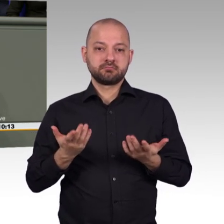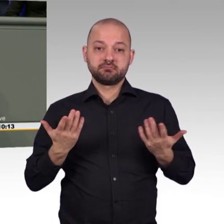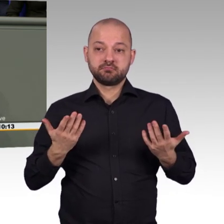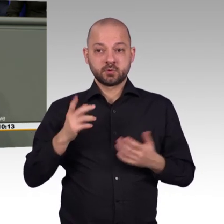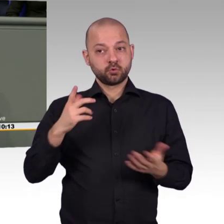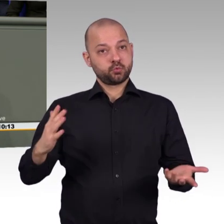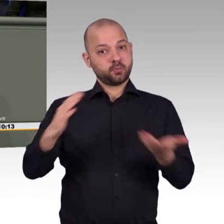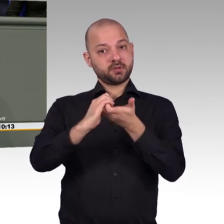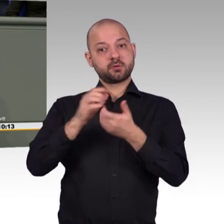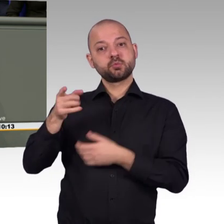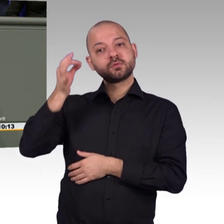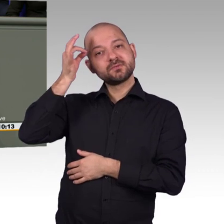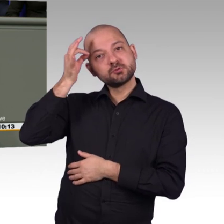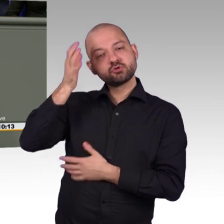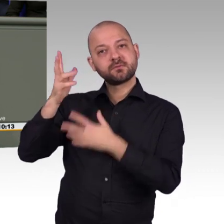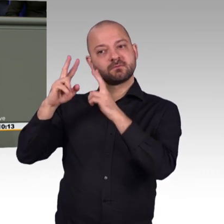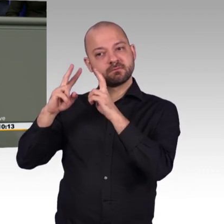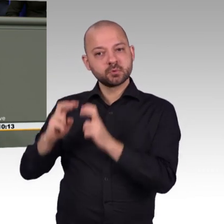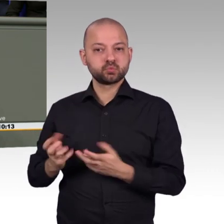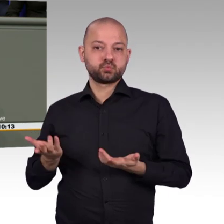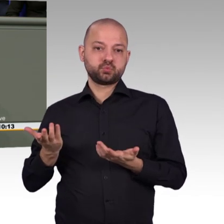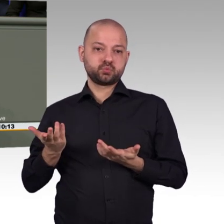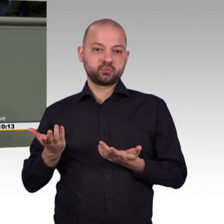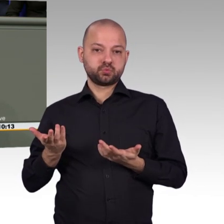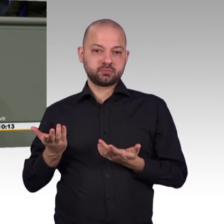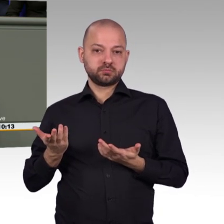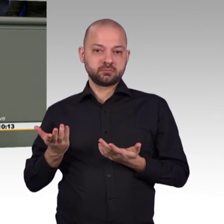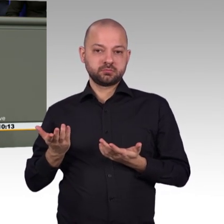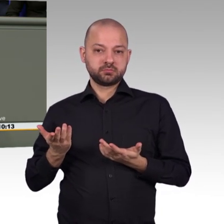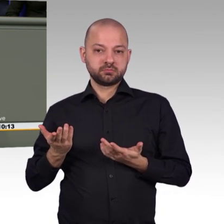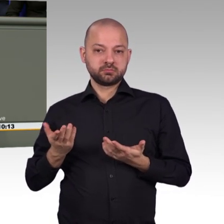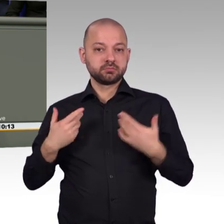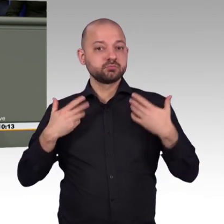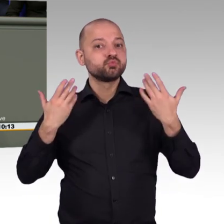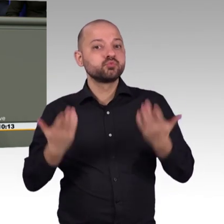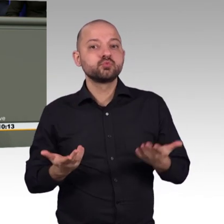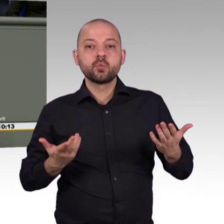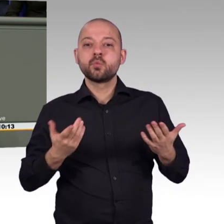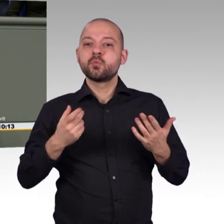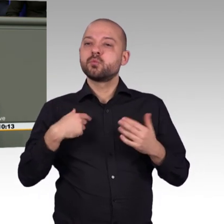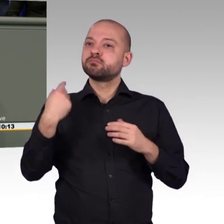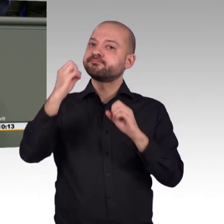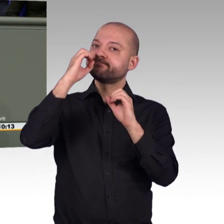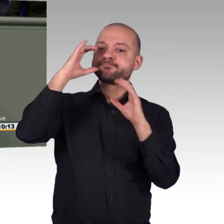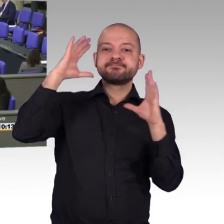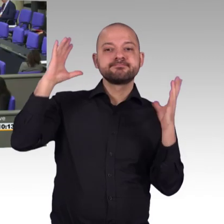Wie sollen diese Synergieeffekte identifizieren und gestaltet werden? Ist das vielleicht eine Aufgabe für Frau Beer als